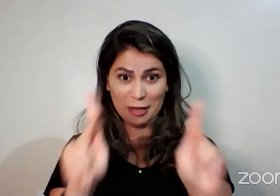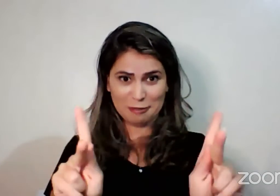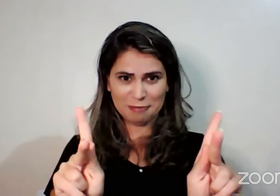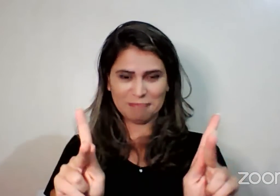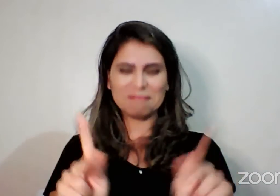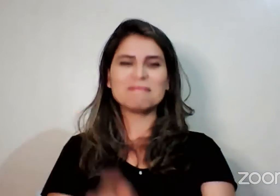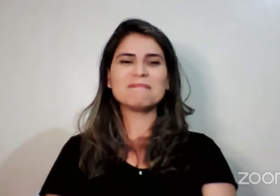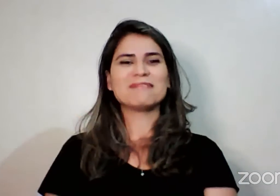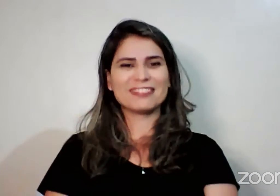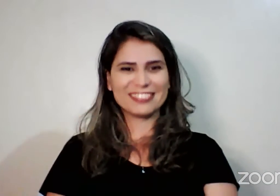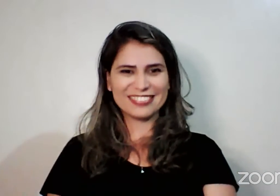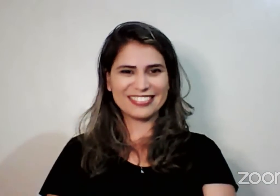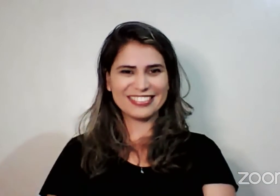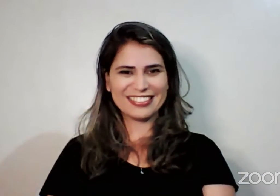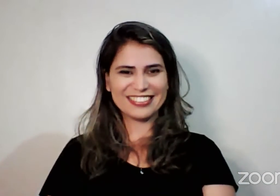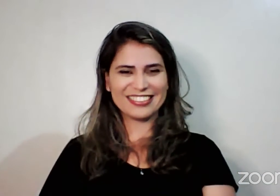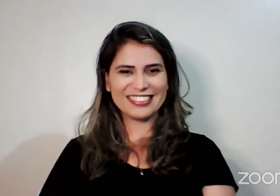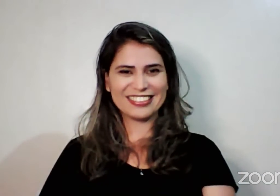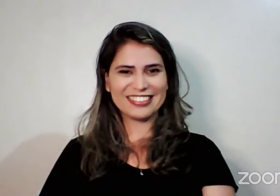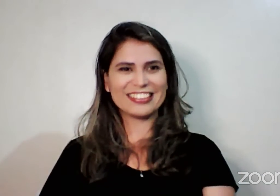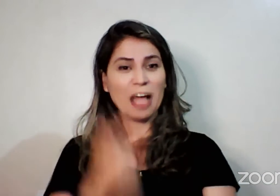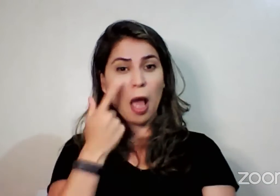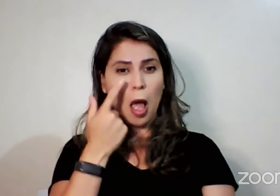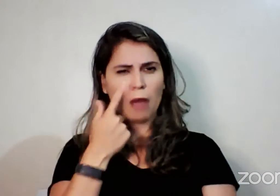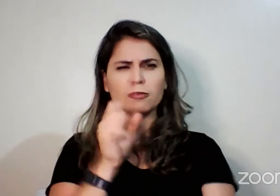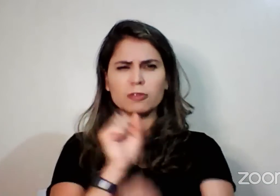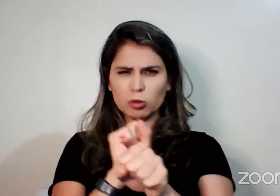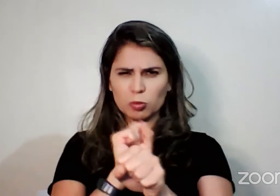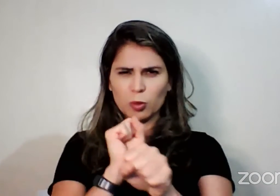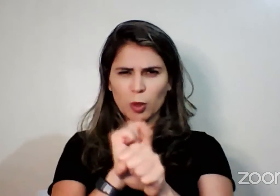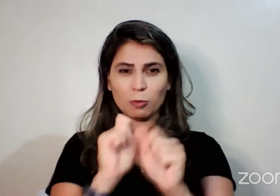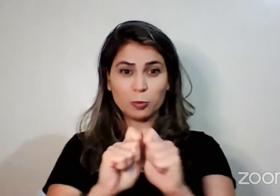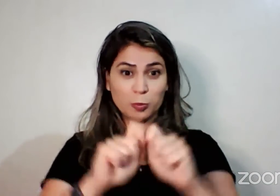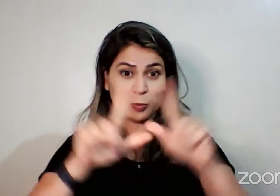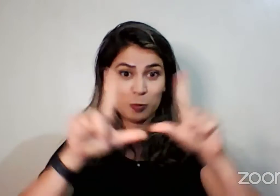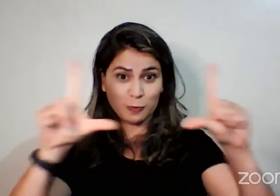Pelo menos eu iria começar, né? Caiu aqui o sistema. Peraí, Cristiane.